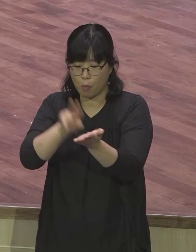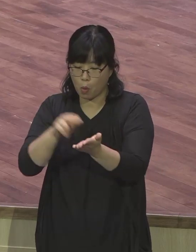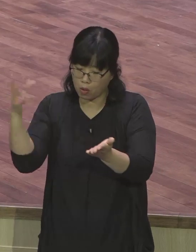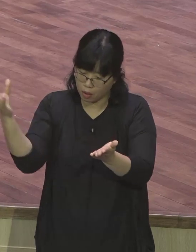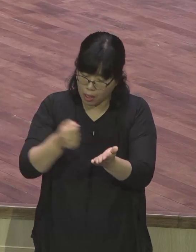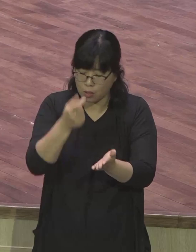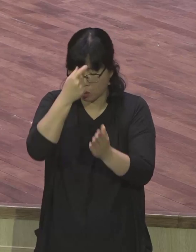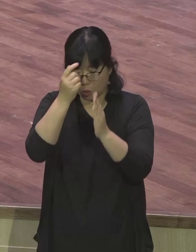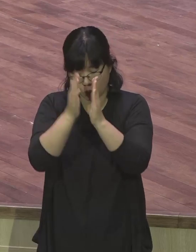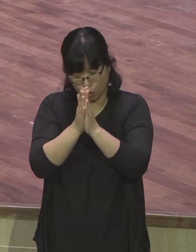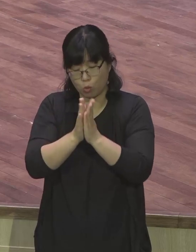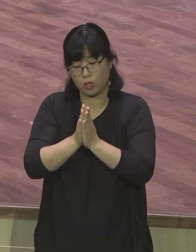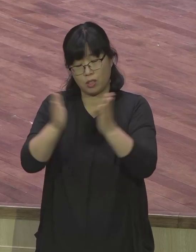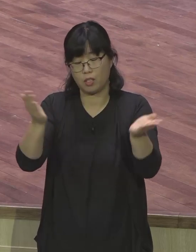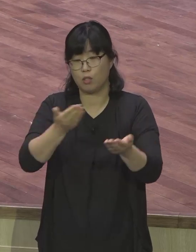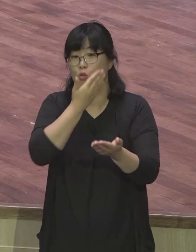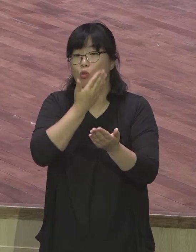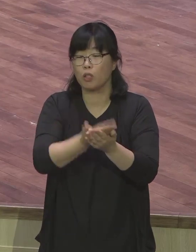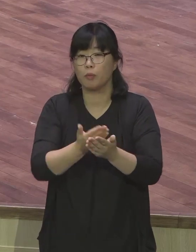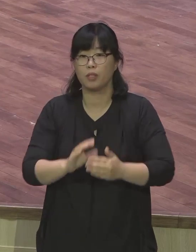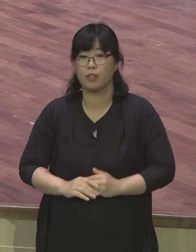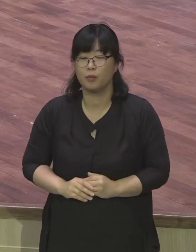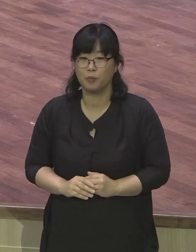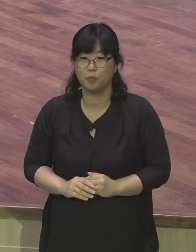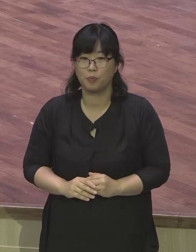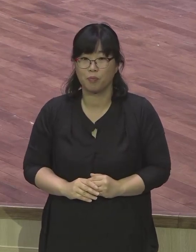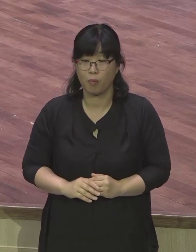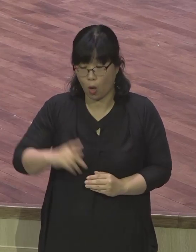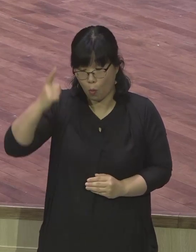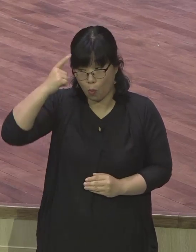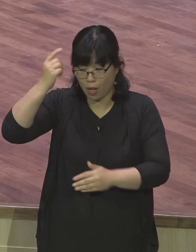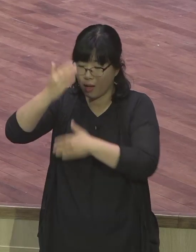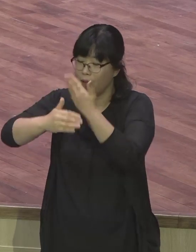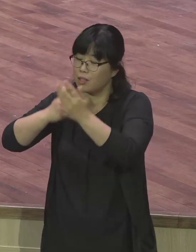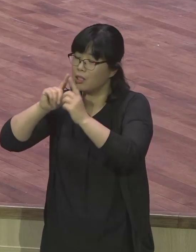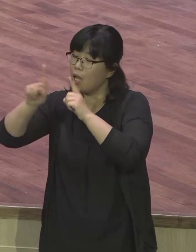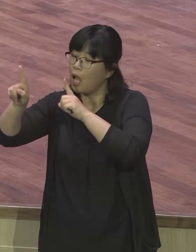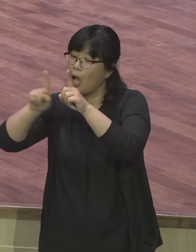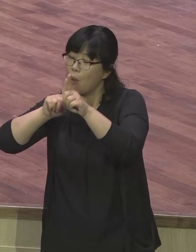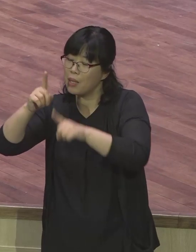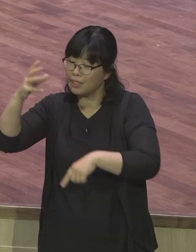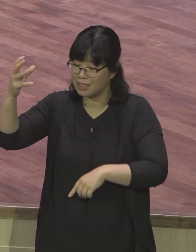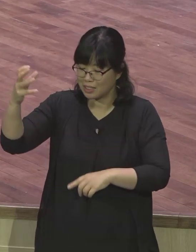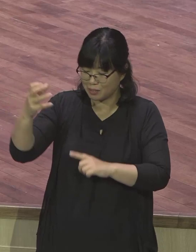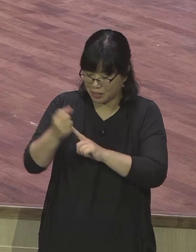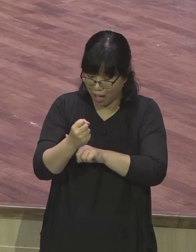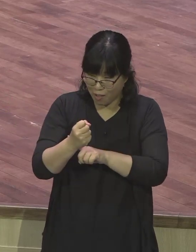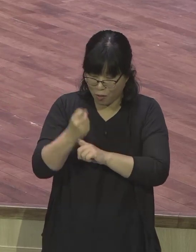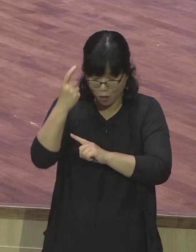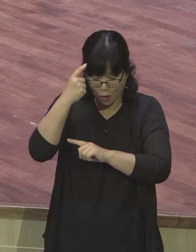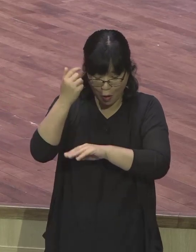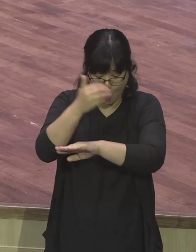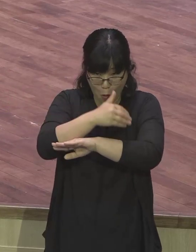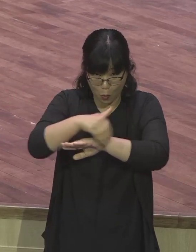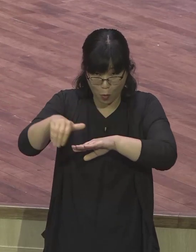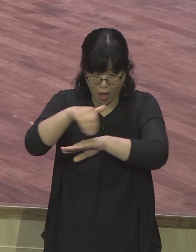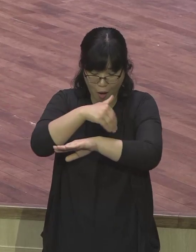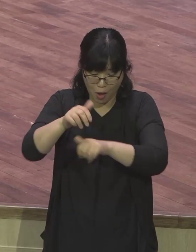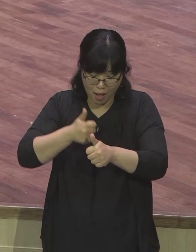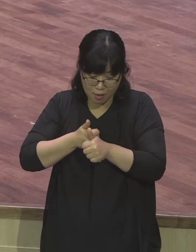것입니다 왜냐하면 하나님의 말씀을 붙잡고 하나님의 계획 속으로 우리가 들어가면 우리의 열심이 아니라 성령께서